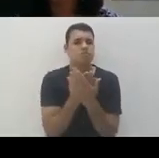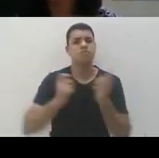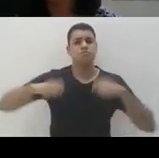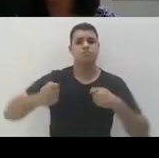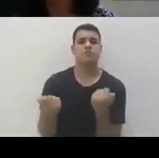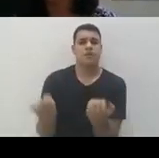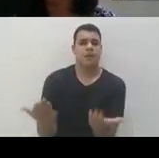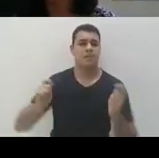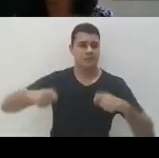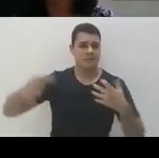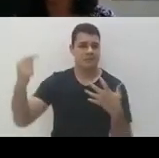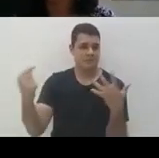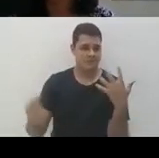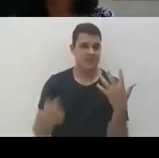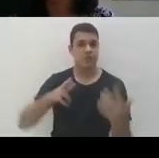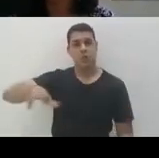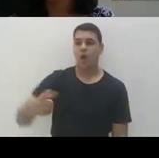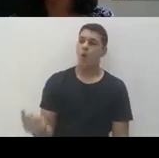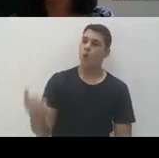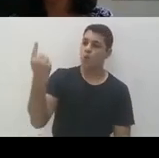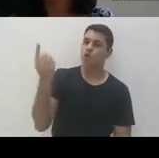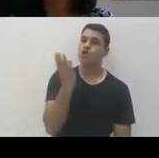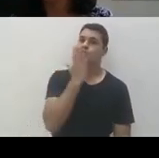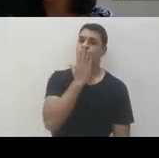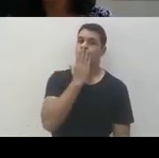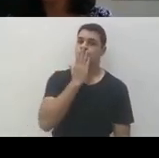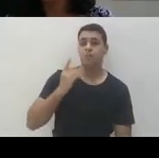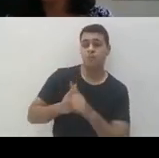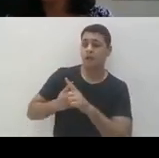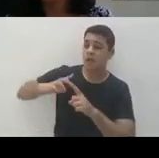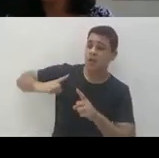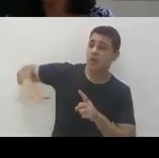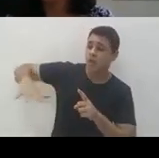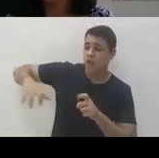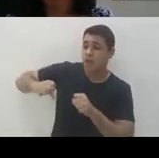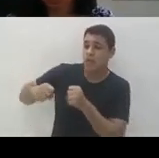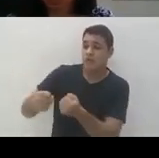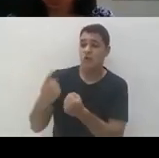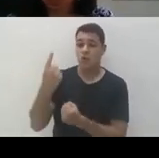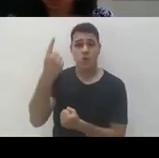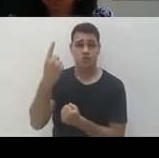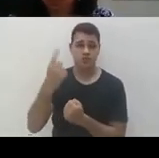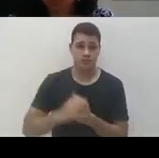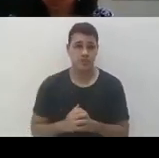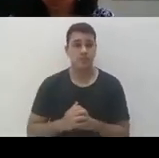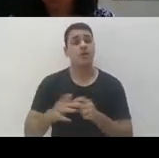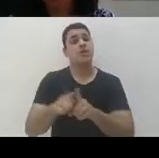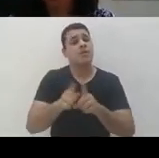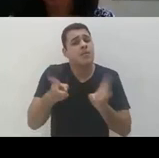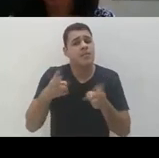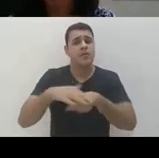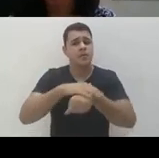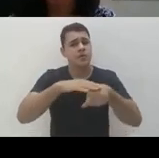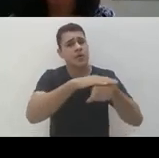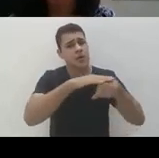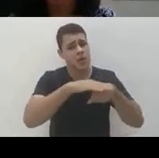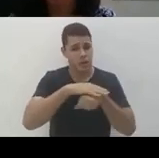e não por esta ou por aquela ideologia defender apenas uma única e conversar com os sujeitos porque